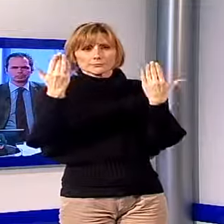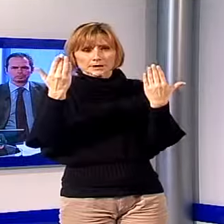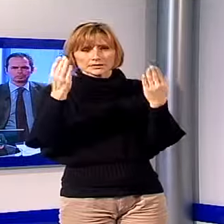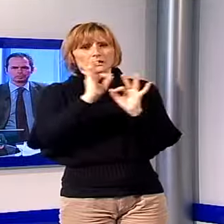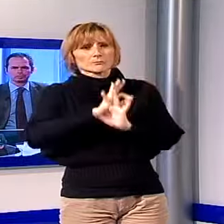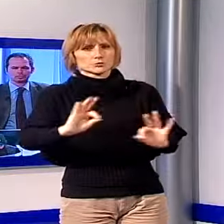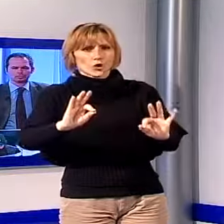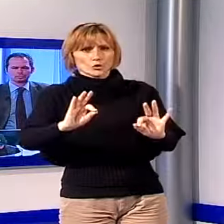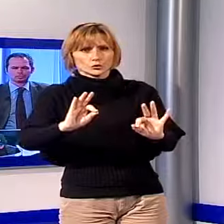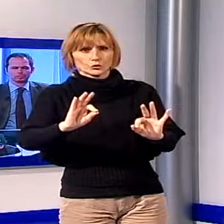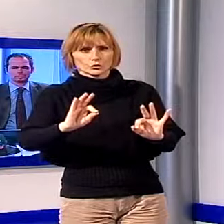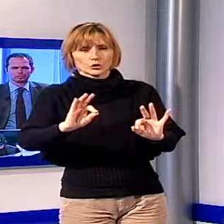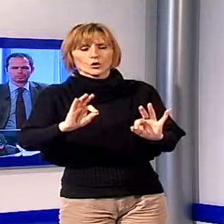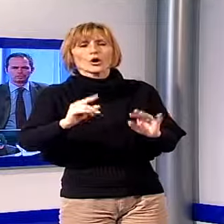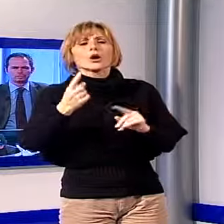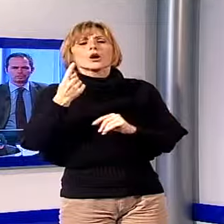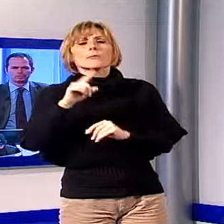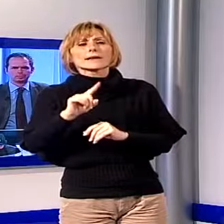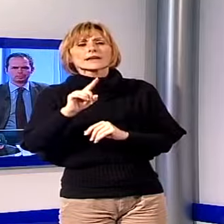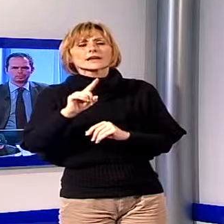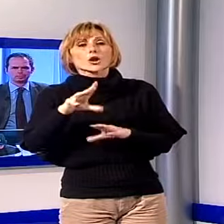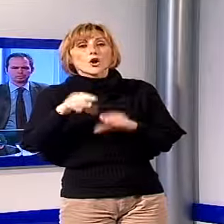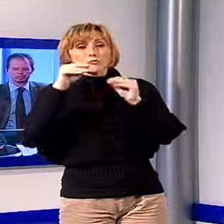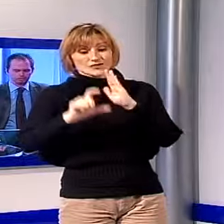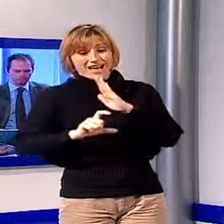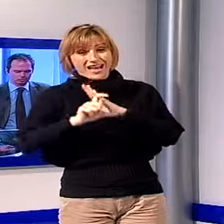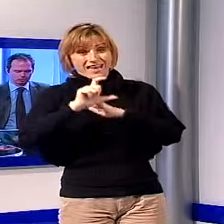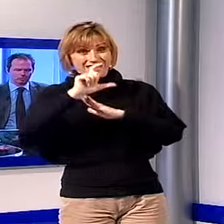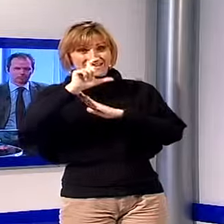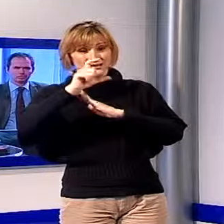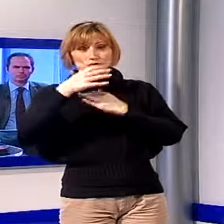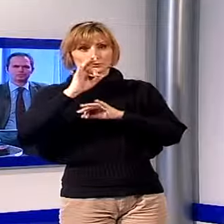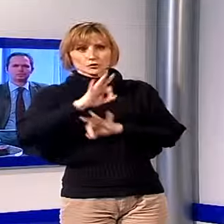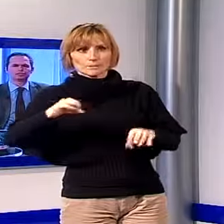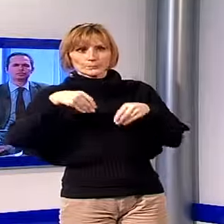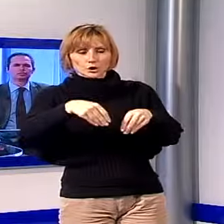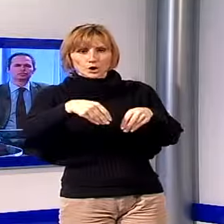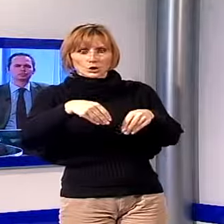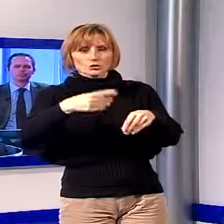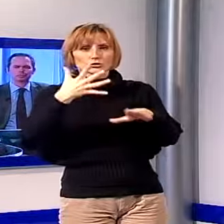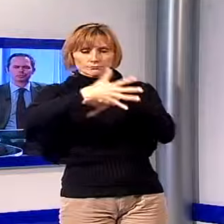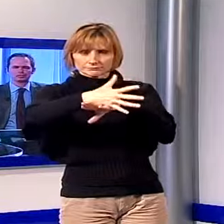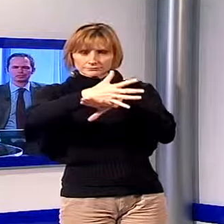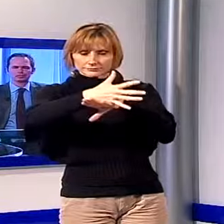pronto, predisposto appena inizieranno alle primi… la luce